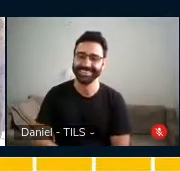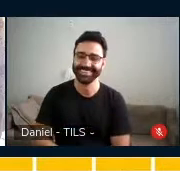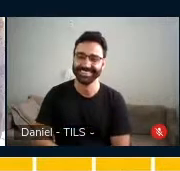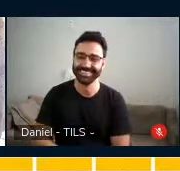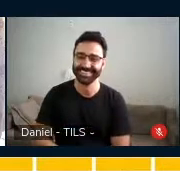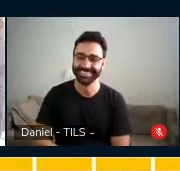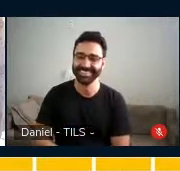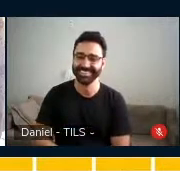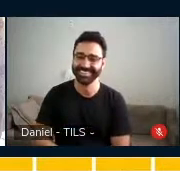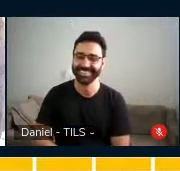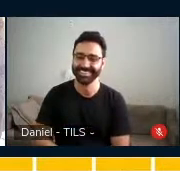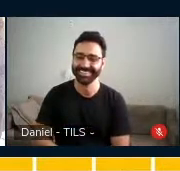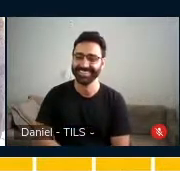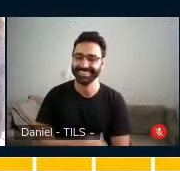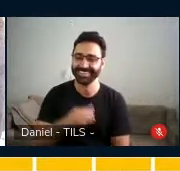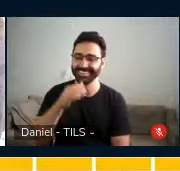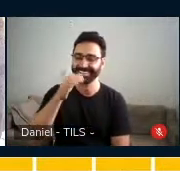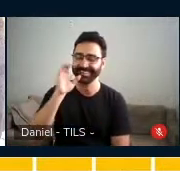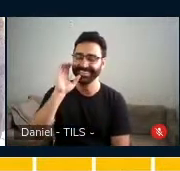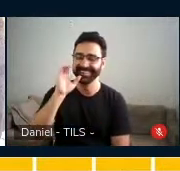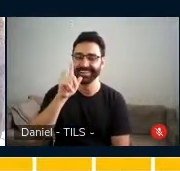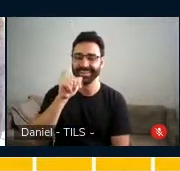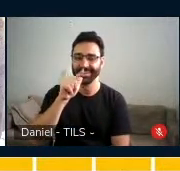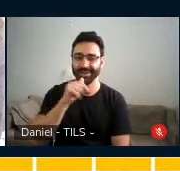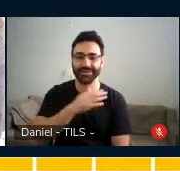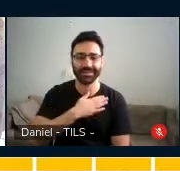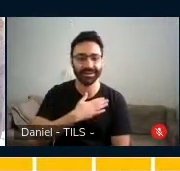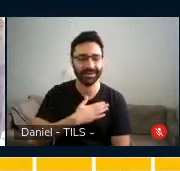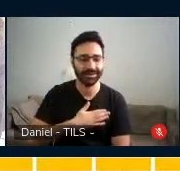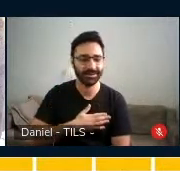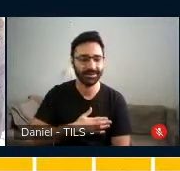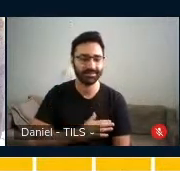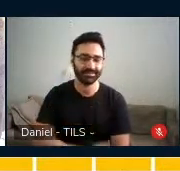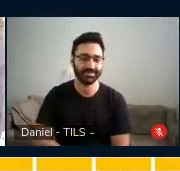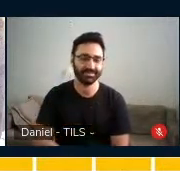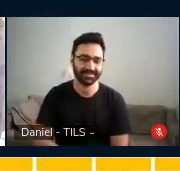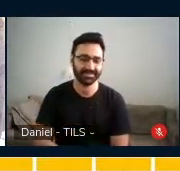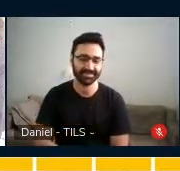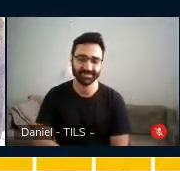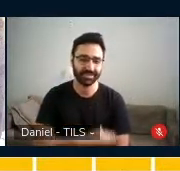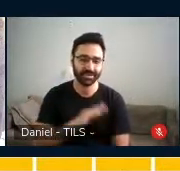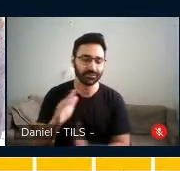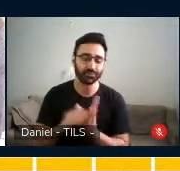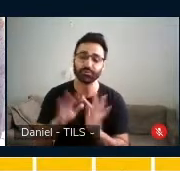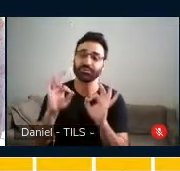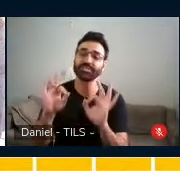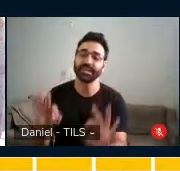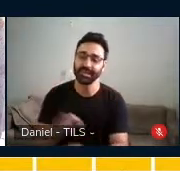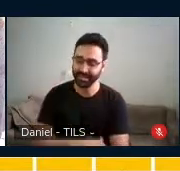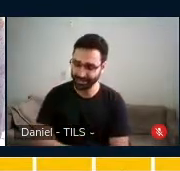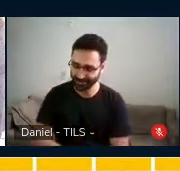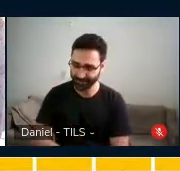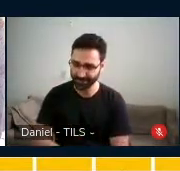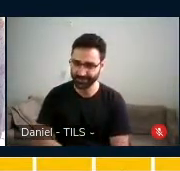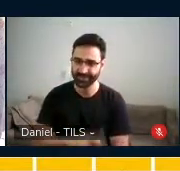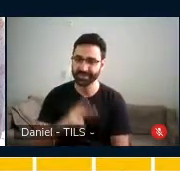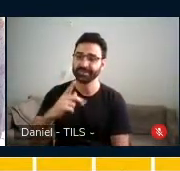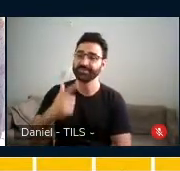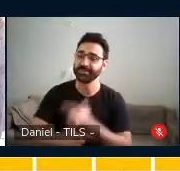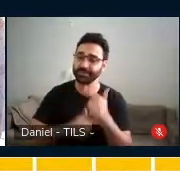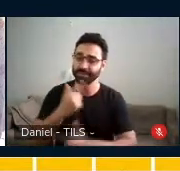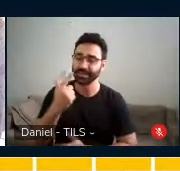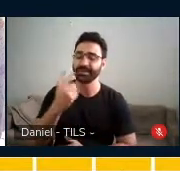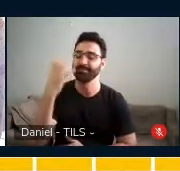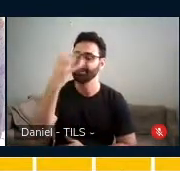Toma um pouco d'água, te acalma. Está tudo certo, está tudo no seu lugar, seu trabalho é lindo.